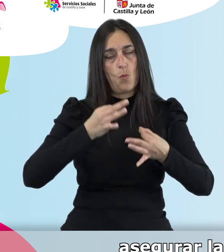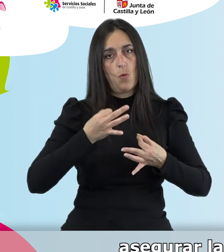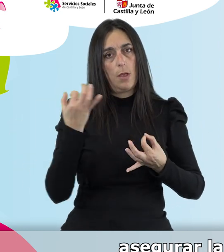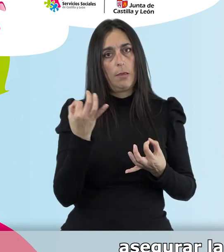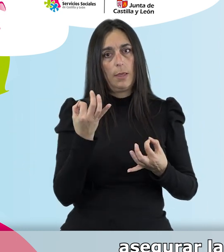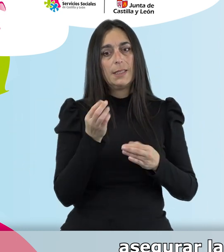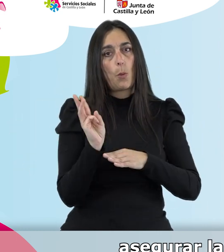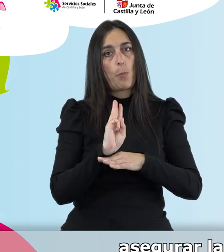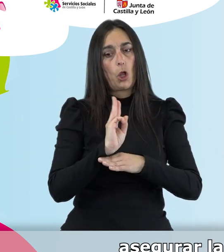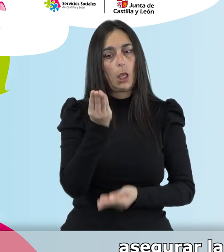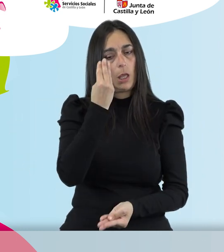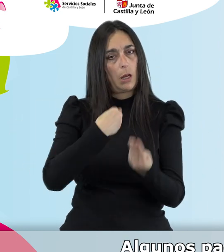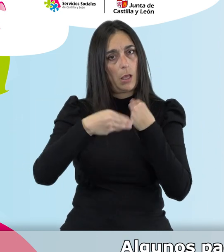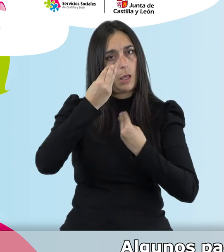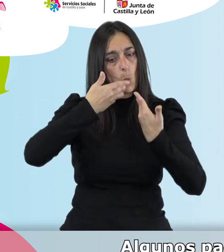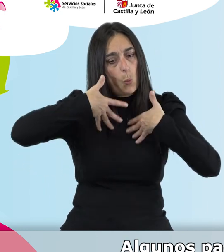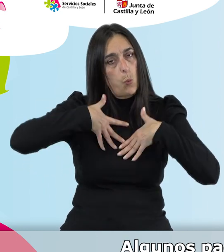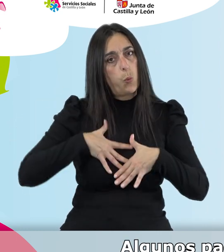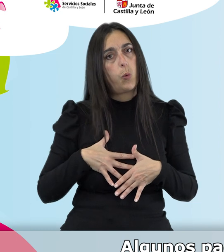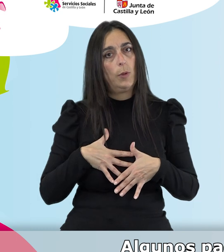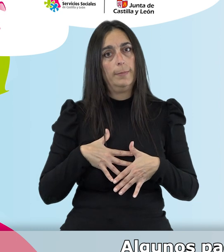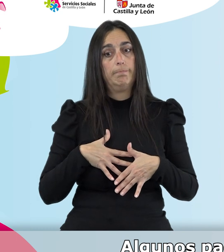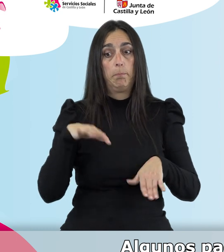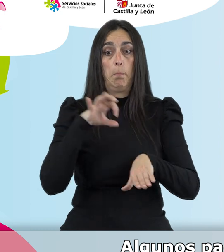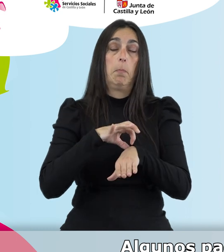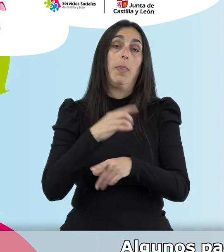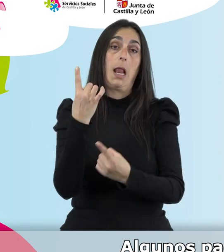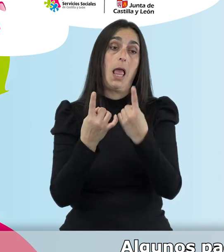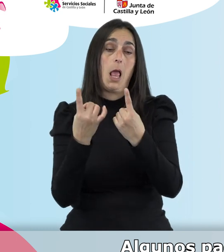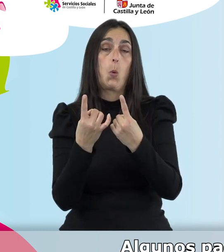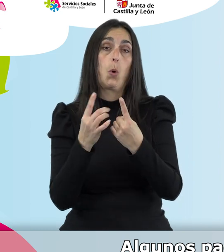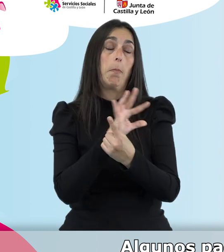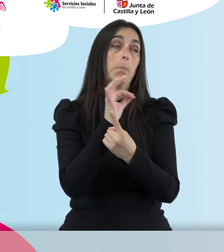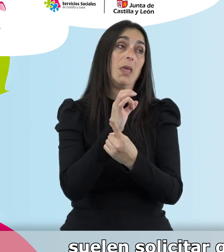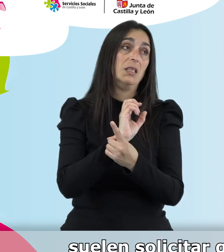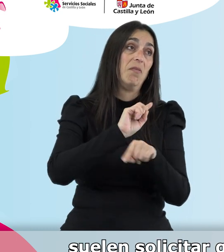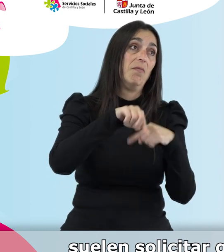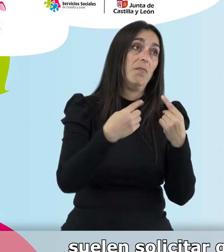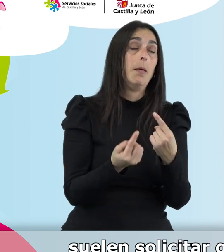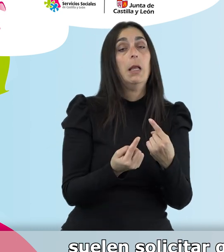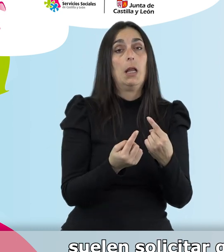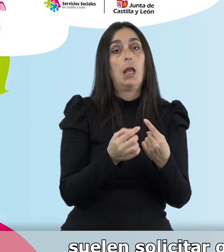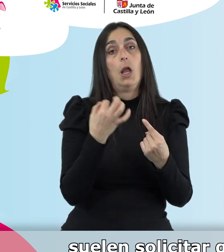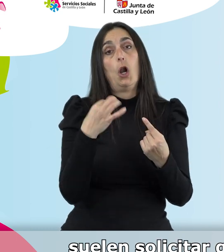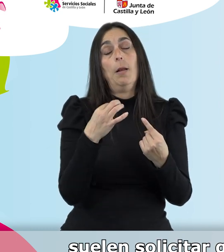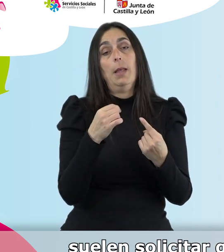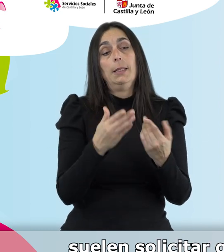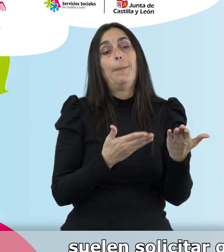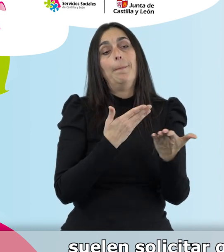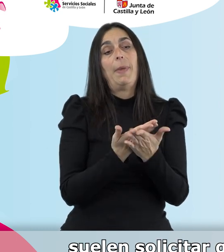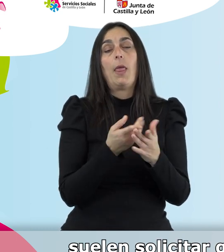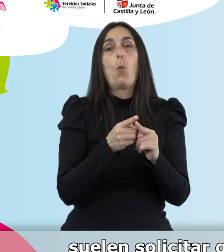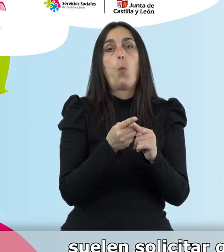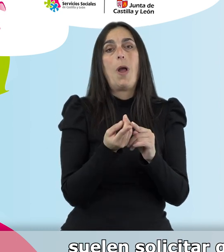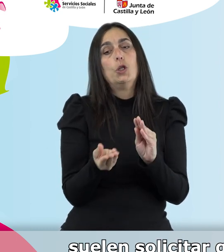ingesta de esas proteínas. Algunos pacientes, pero sobre todo las familias, suelen solicitar que se les den